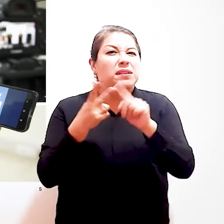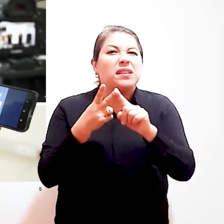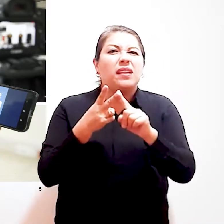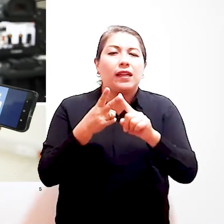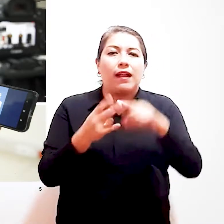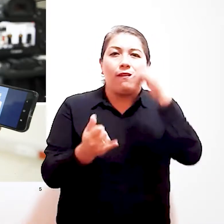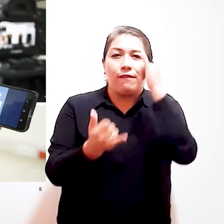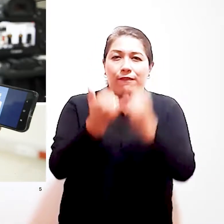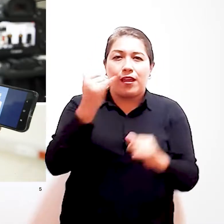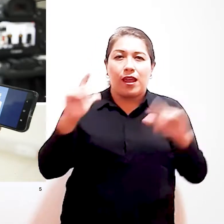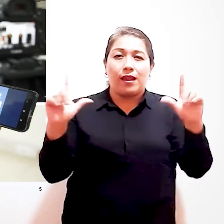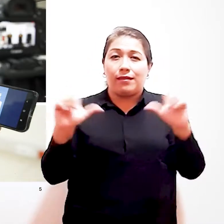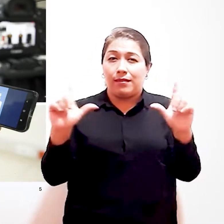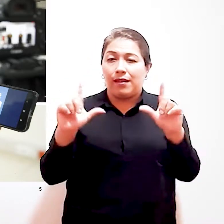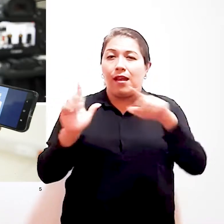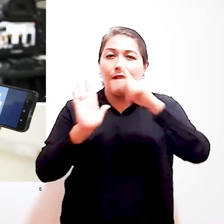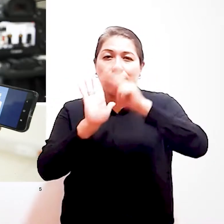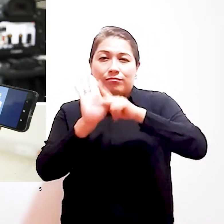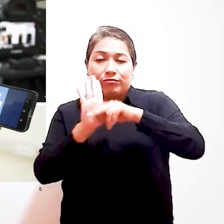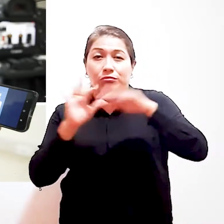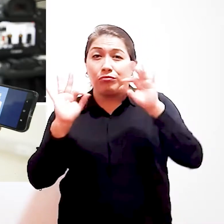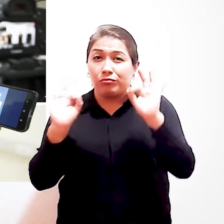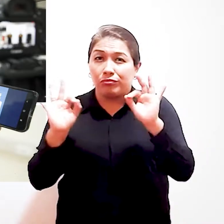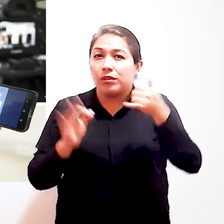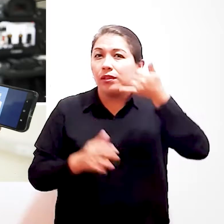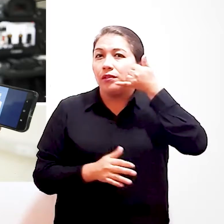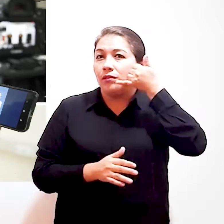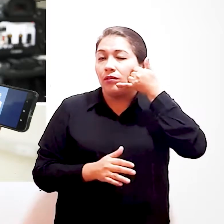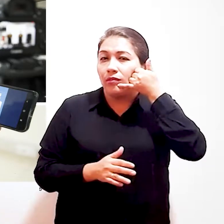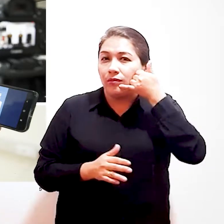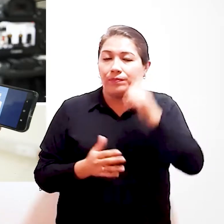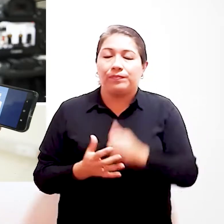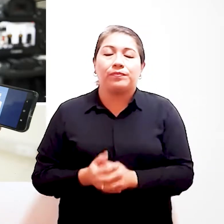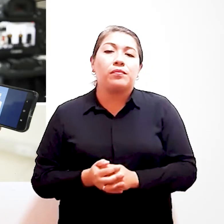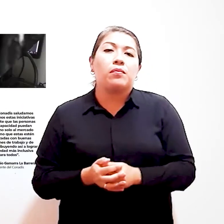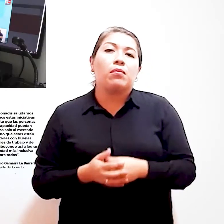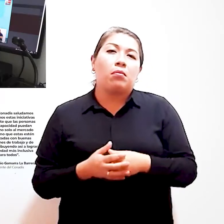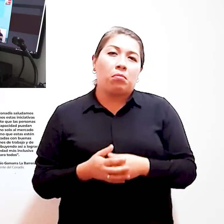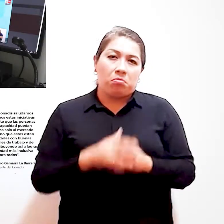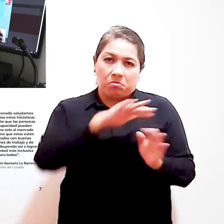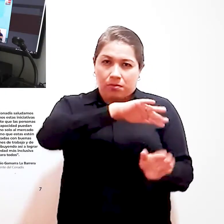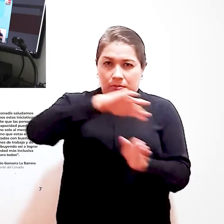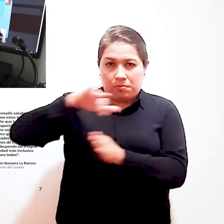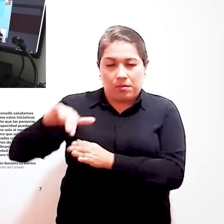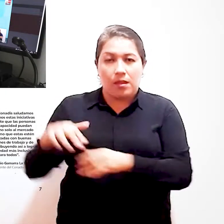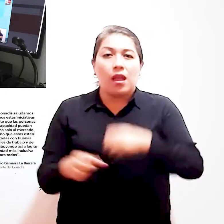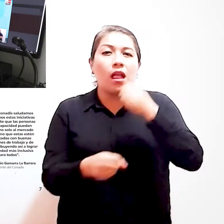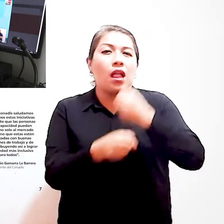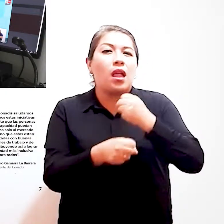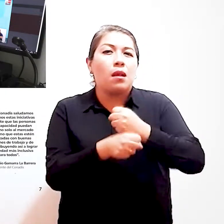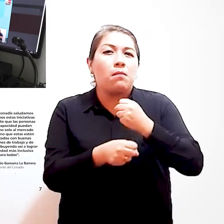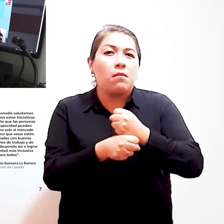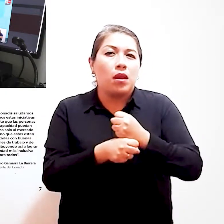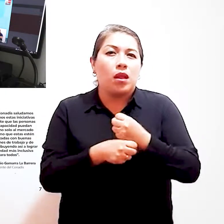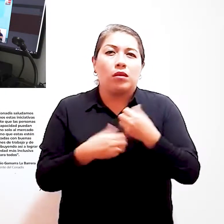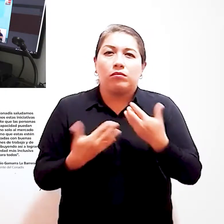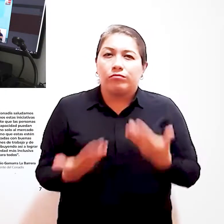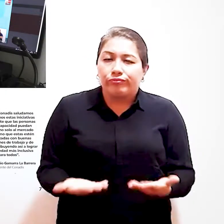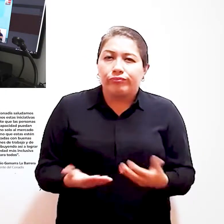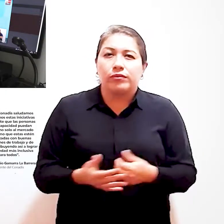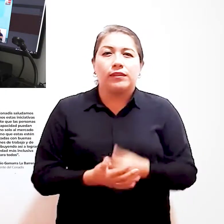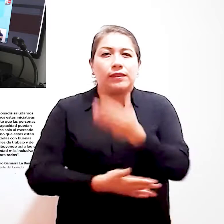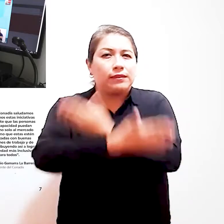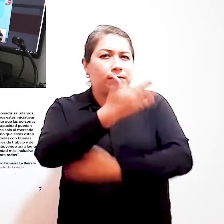la segunda es la previsualización del video final desde un celular smartphone. Empleo y Discapacidad